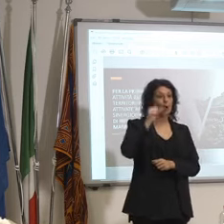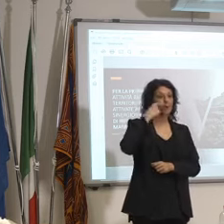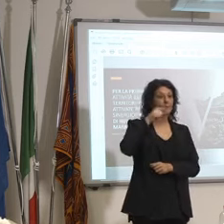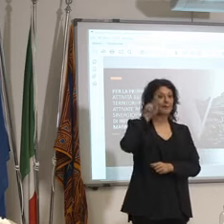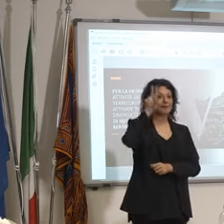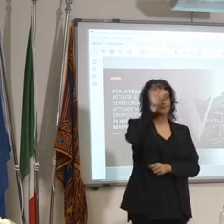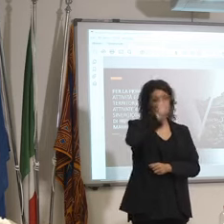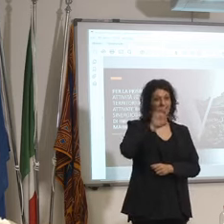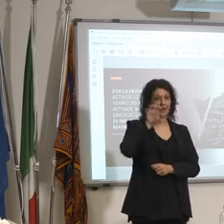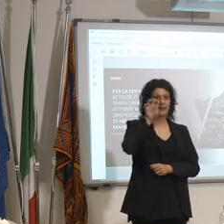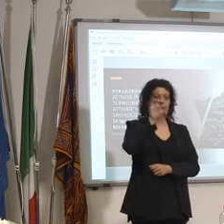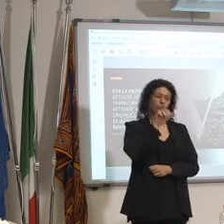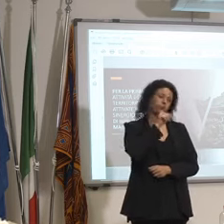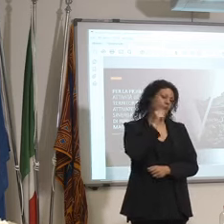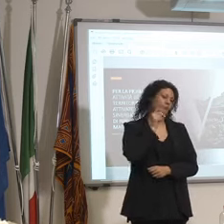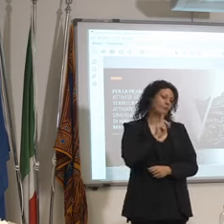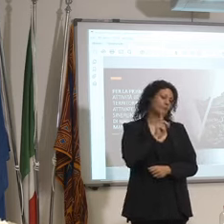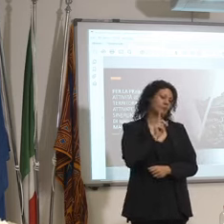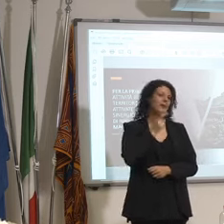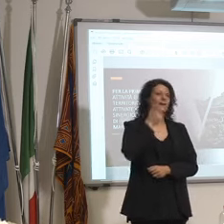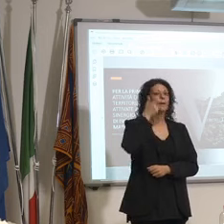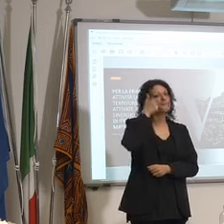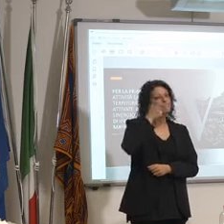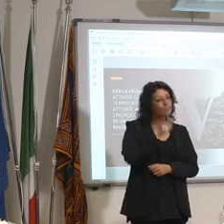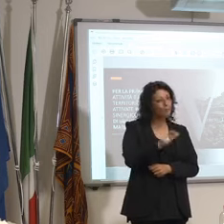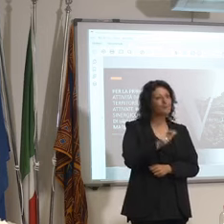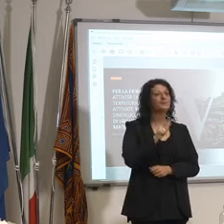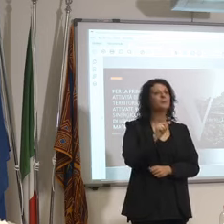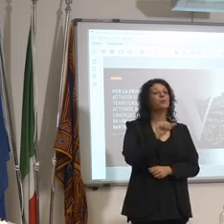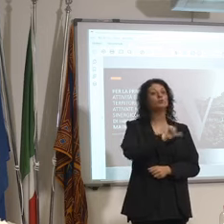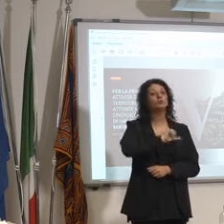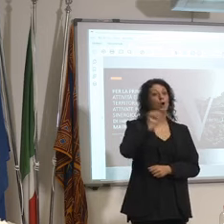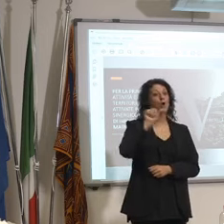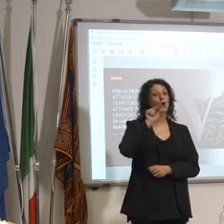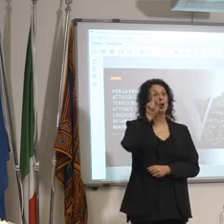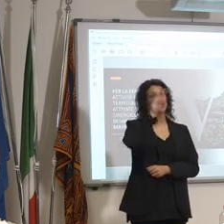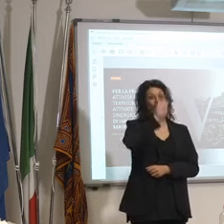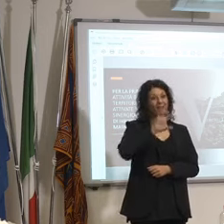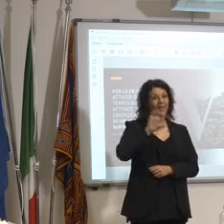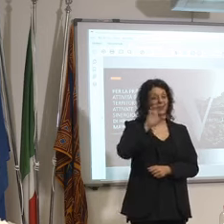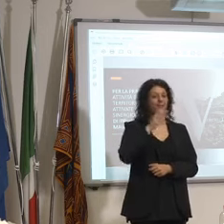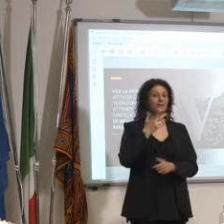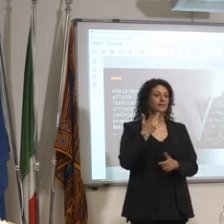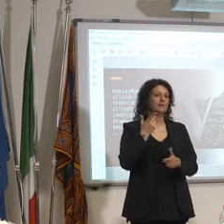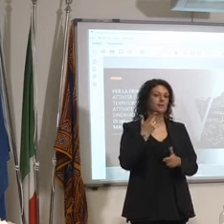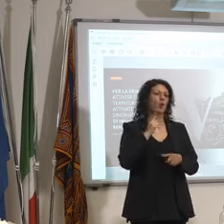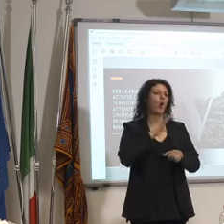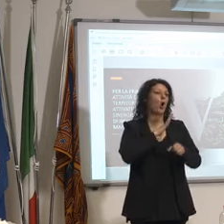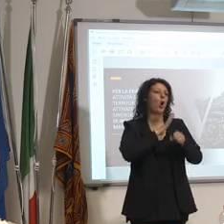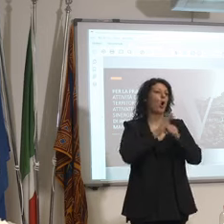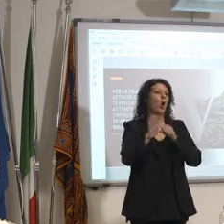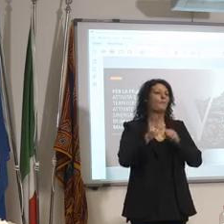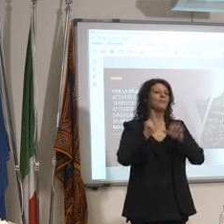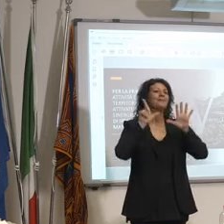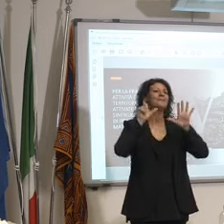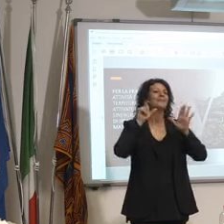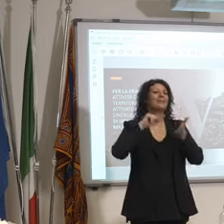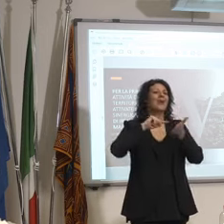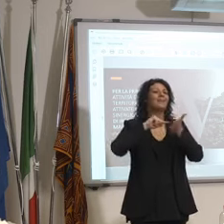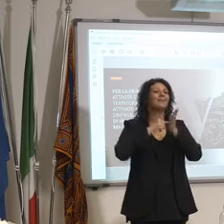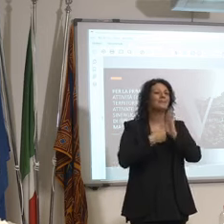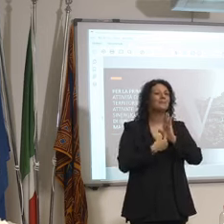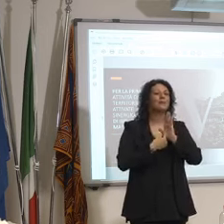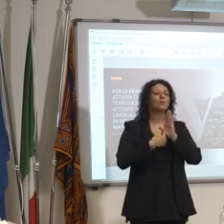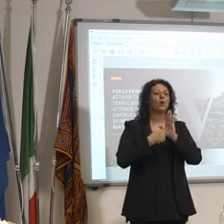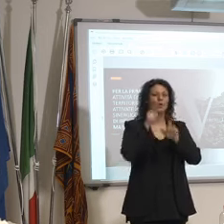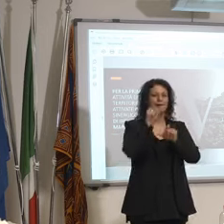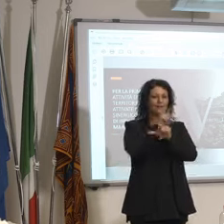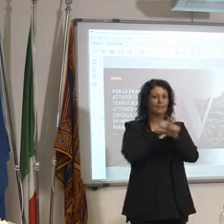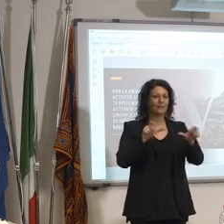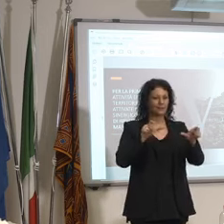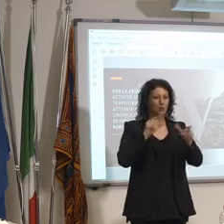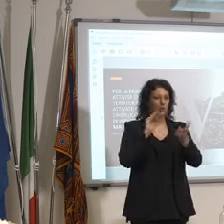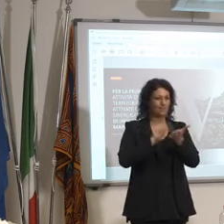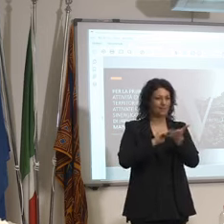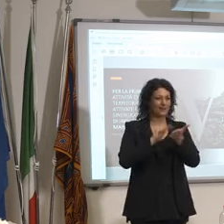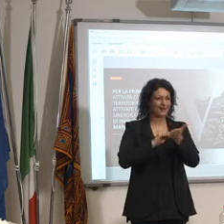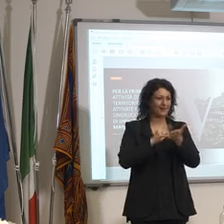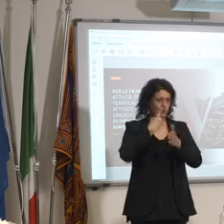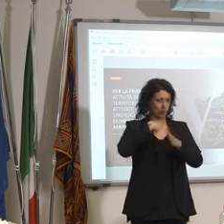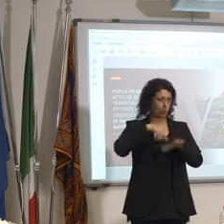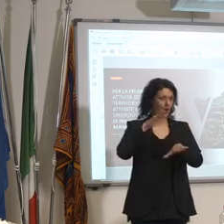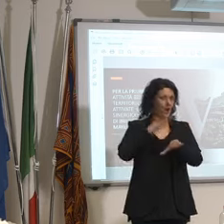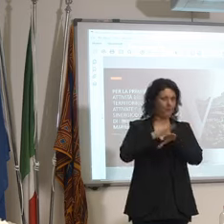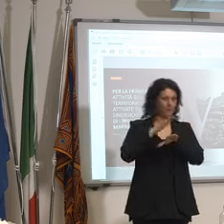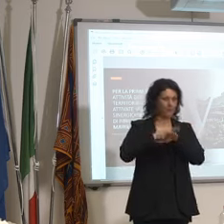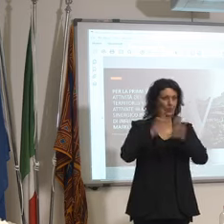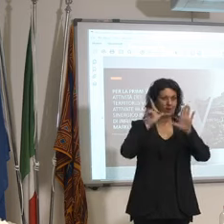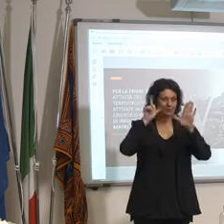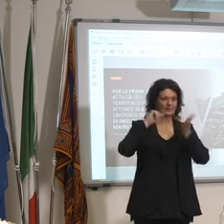i veneti da soli non mi coprono 70 milioni di presenze che eravamo abituati ad avere cioè su 70 milioni 50 stranieri quindi